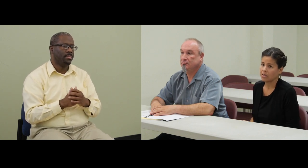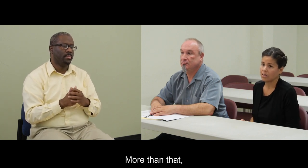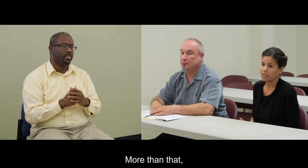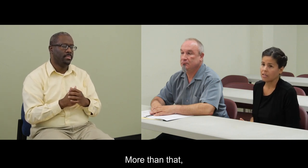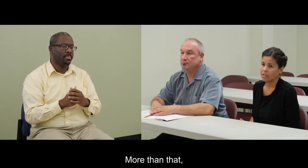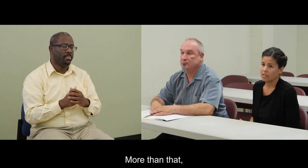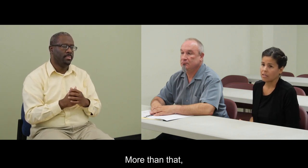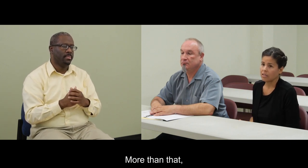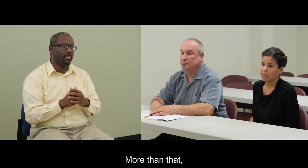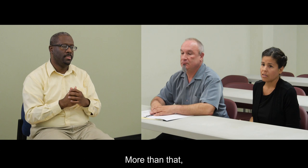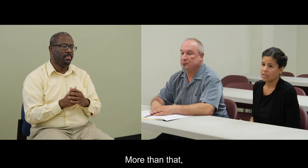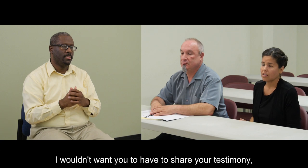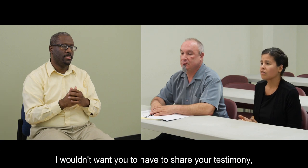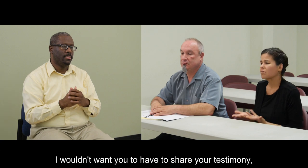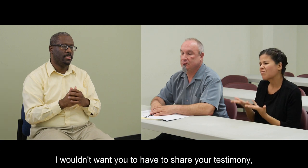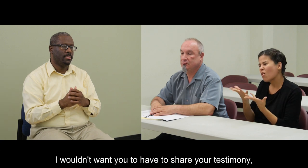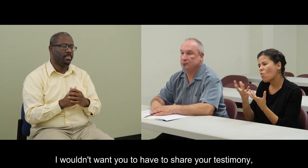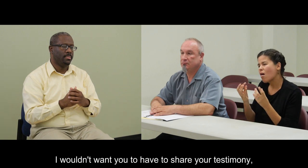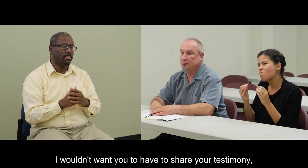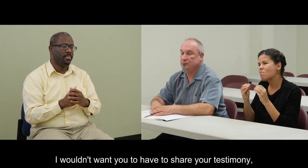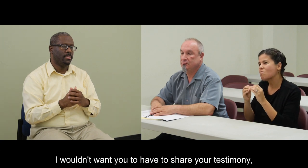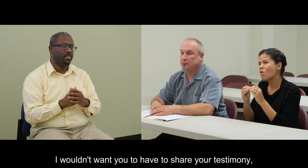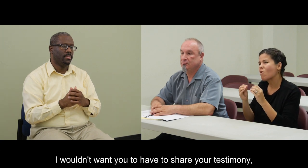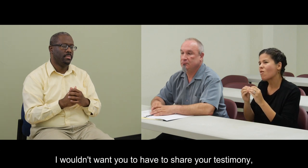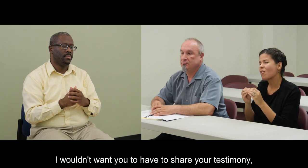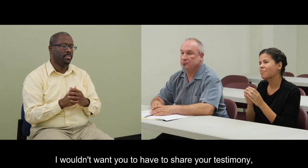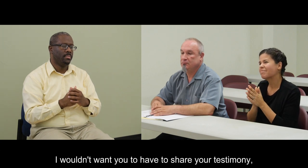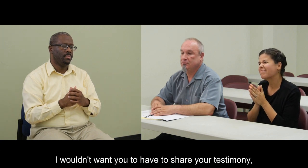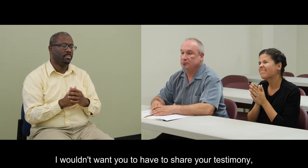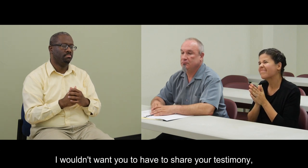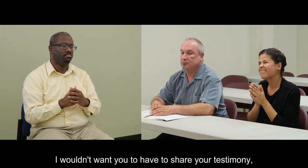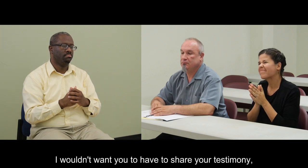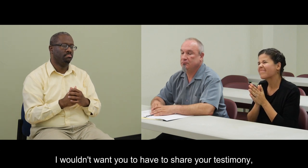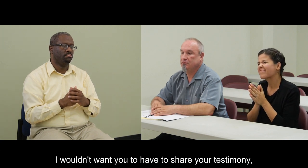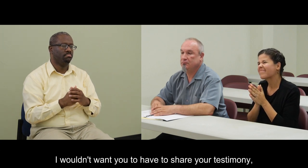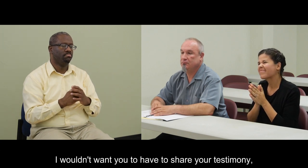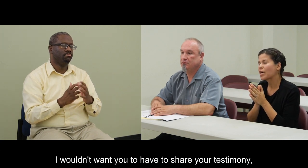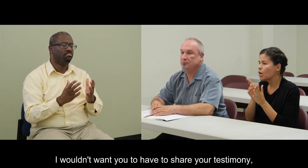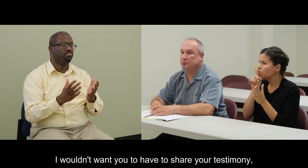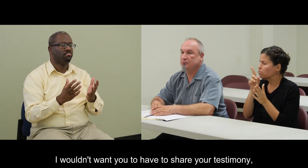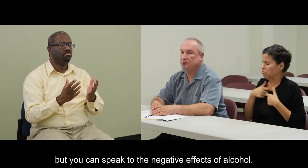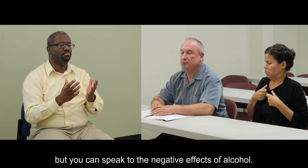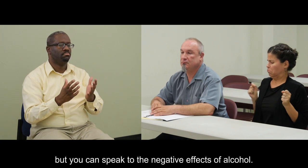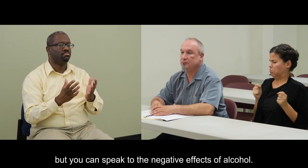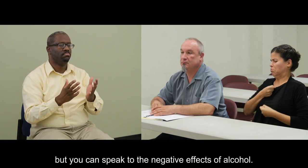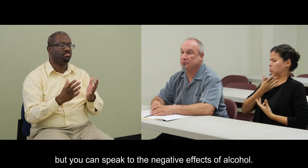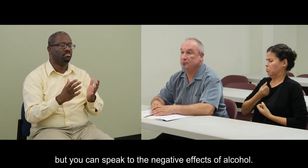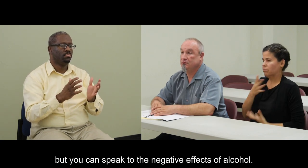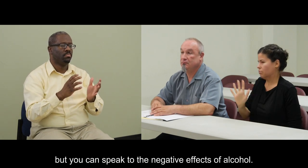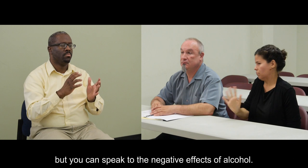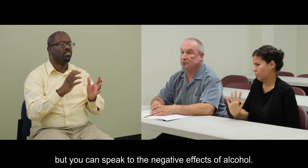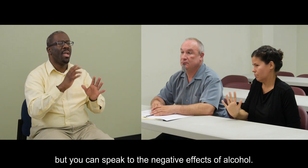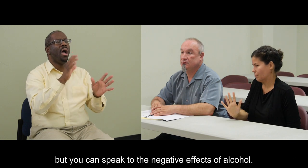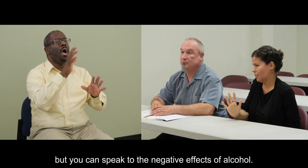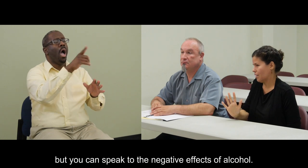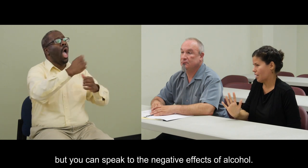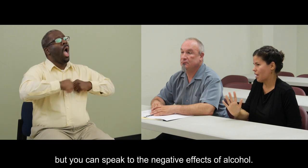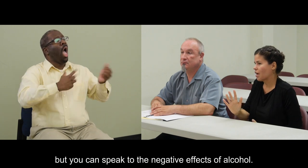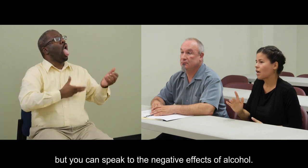Más que eso, yo quisiera que ustedes no tengan que decir su testimonio, pero sí pueden hablar de los